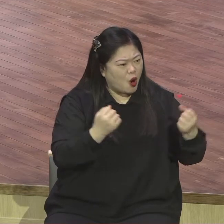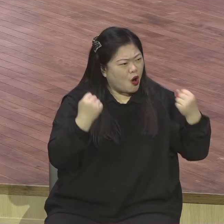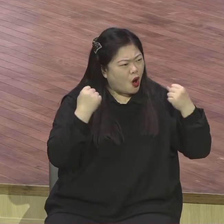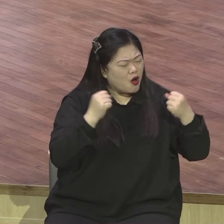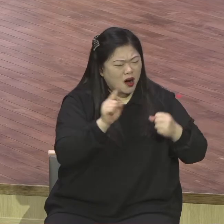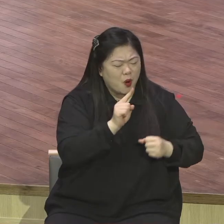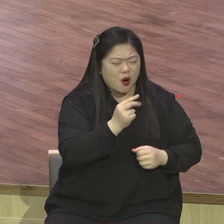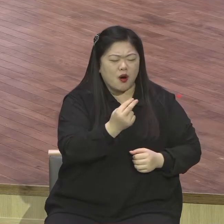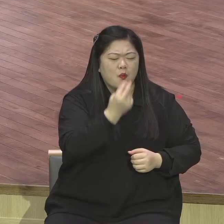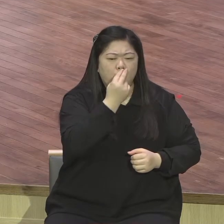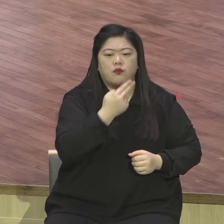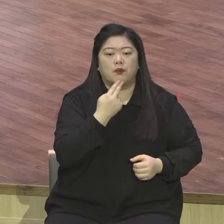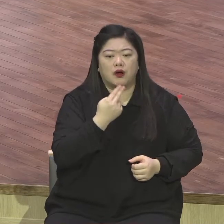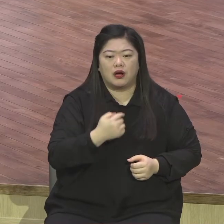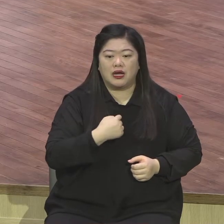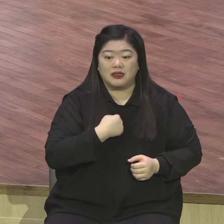보험 없다고 엄청 비싸게 받더라고